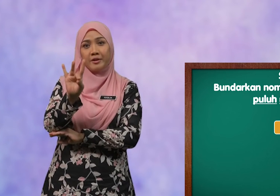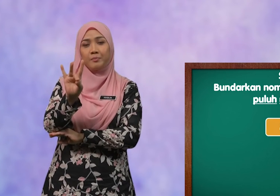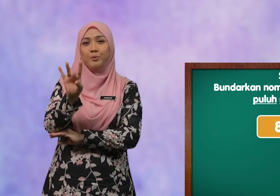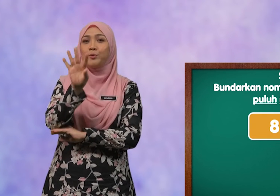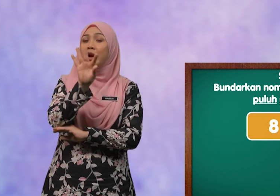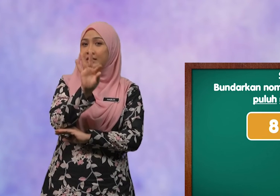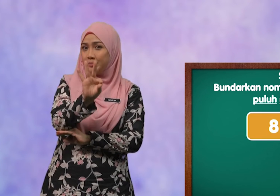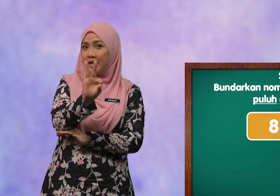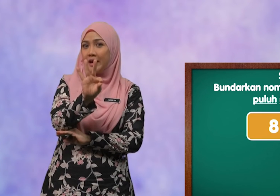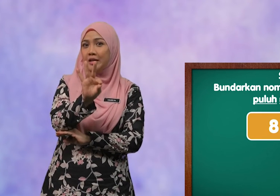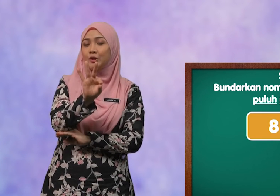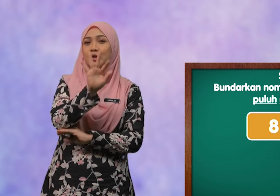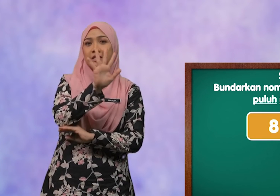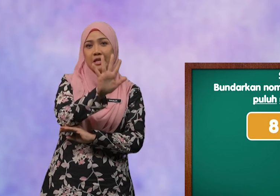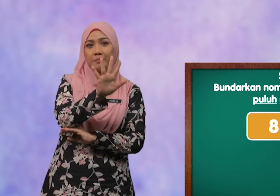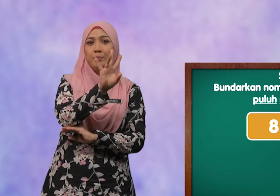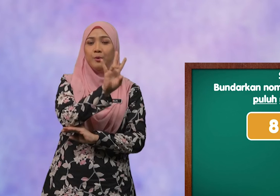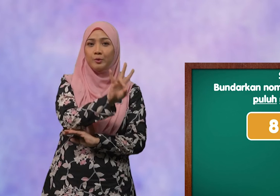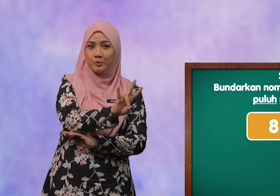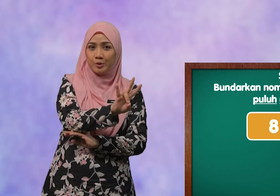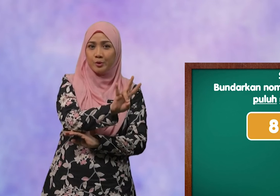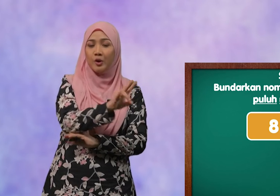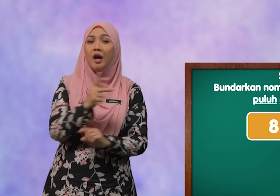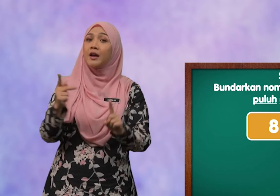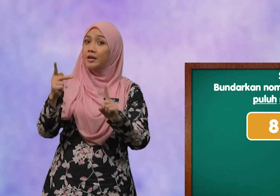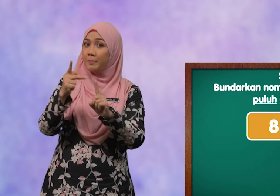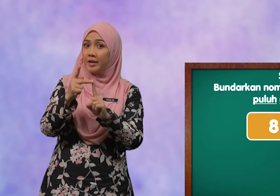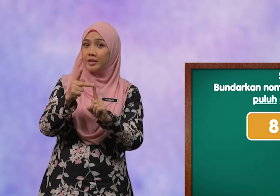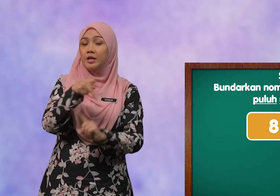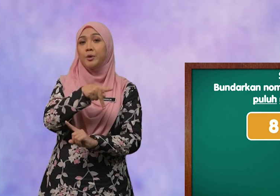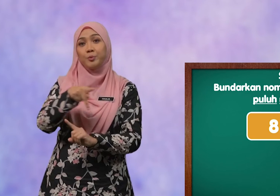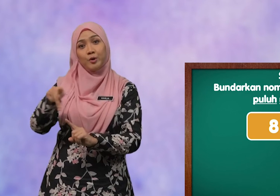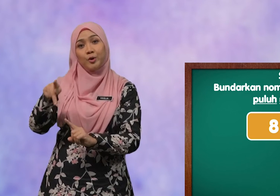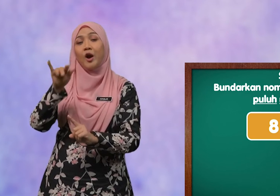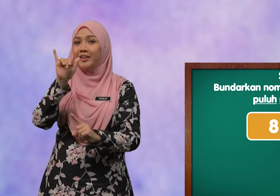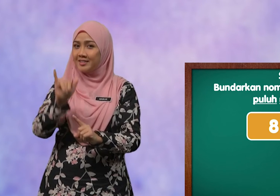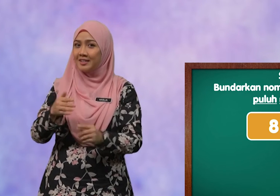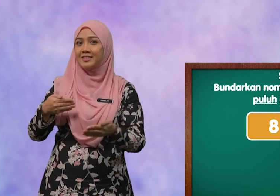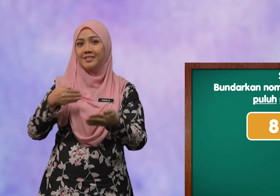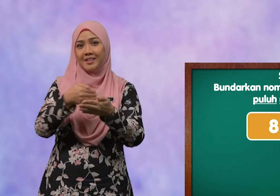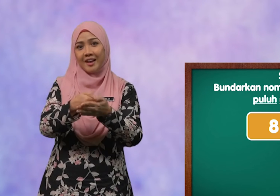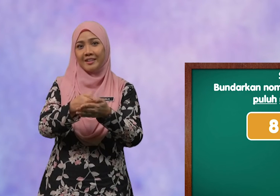,957 kepada puluh yang terdekat